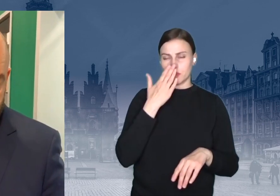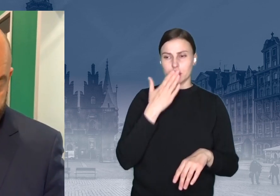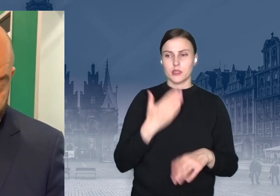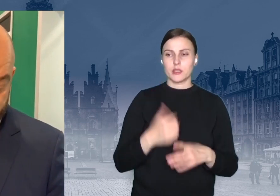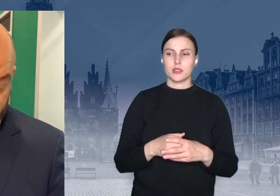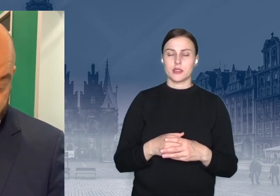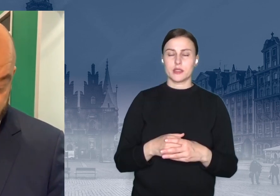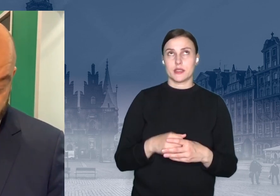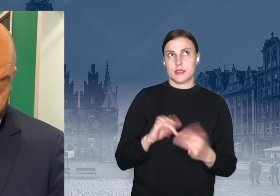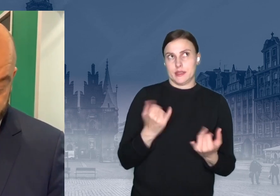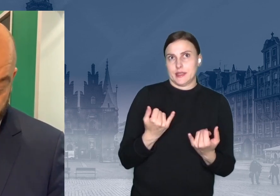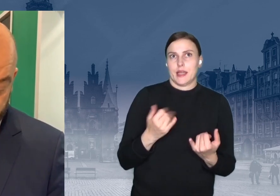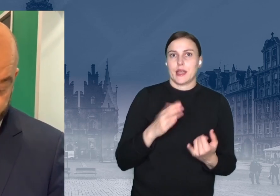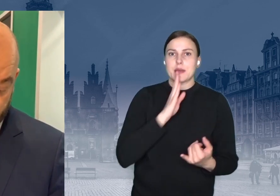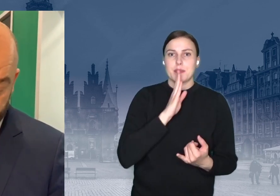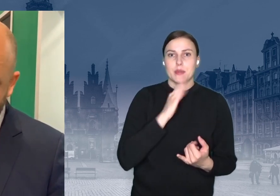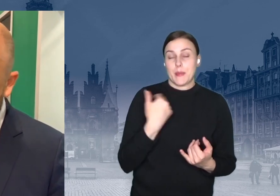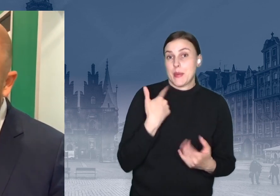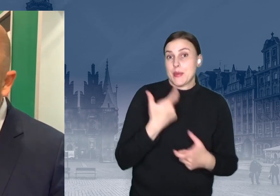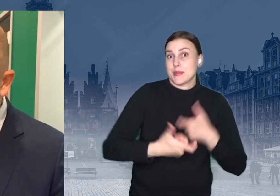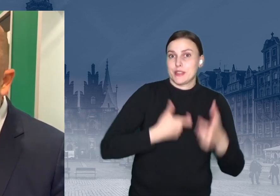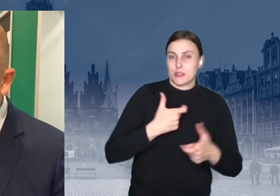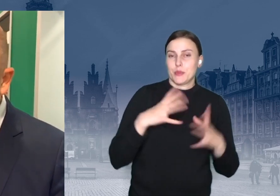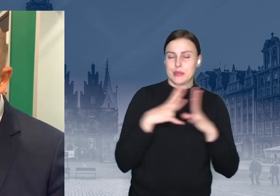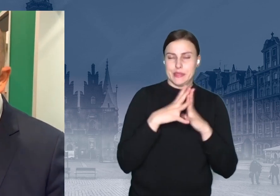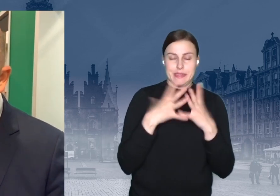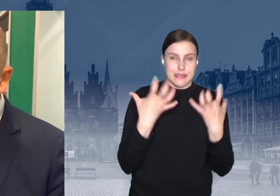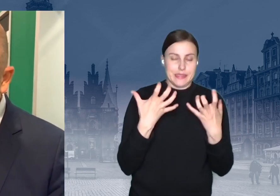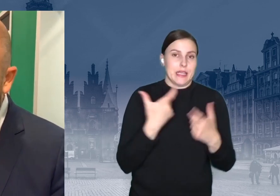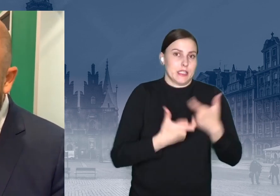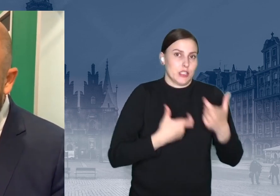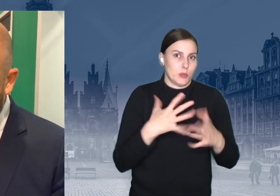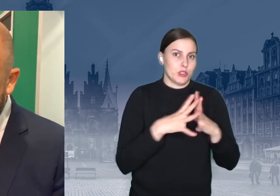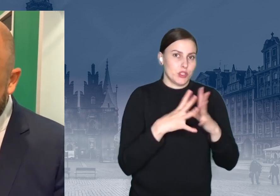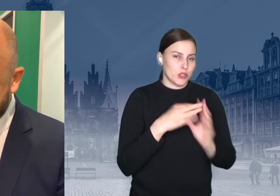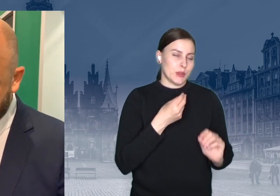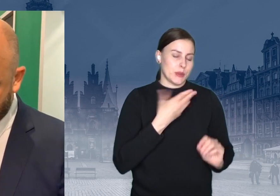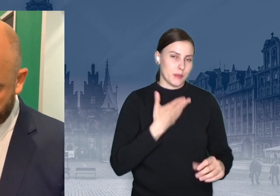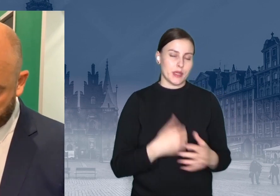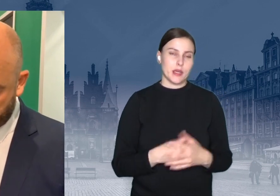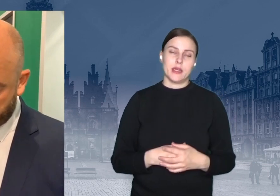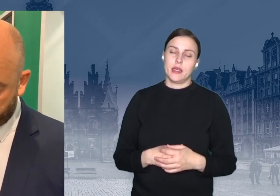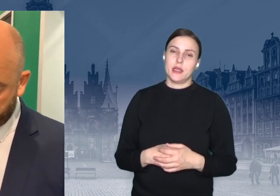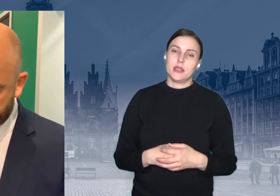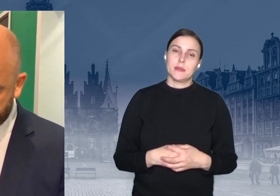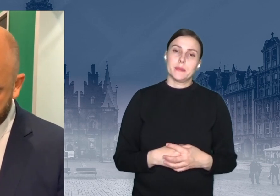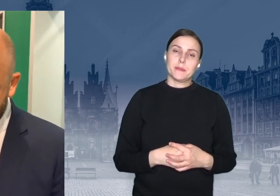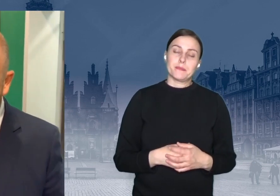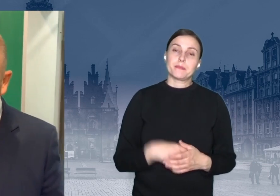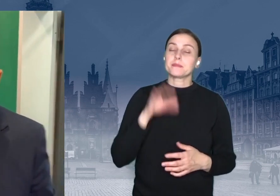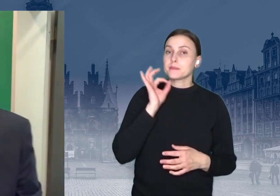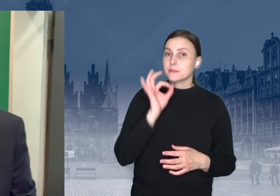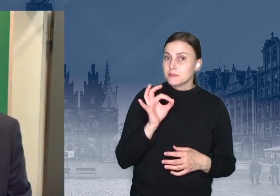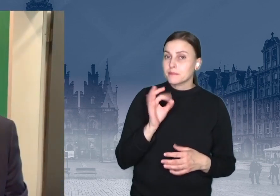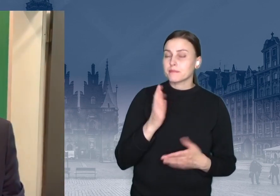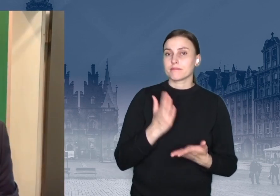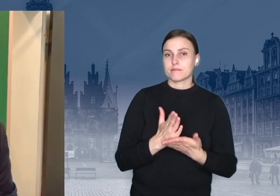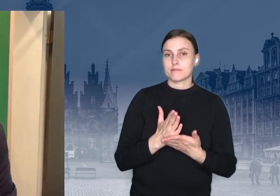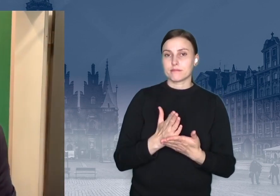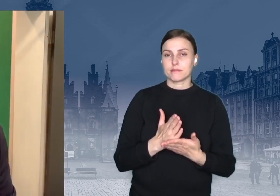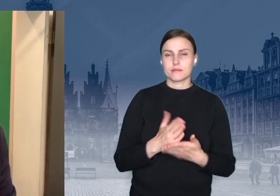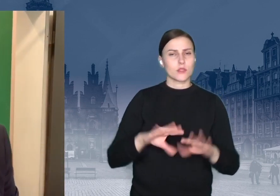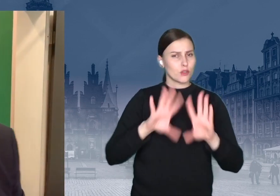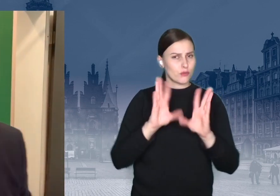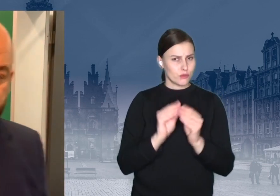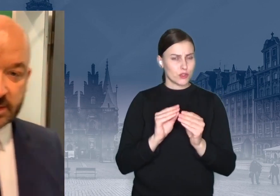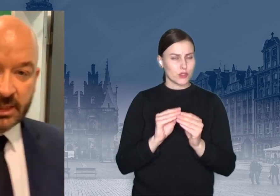zrobić 10 maja. No dobrze, kochani, i to chyba właściwie z tych najważniejszych rzeczy tyle, żeby